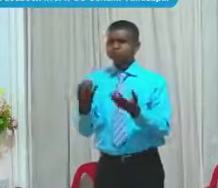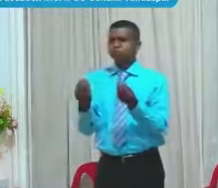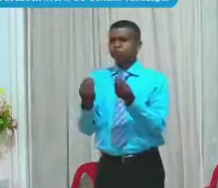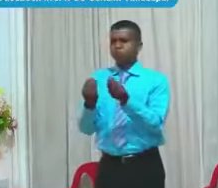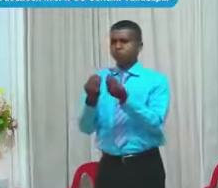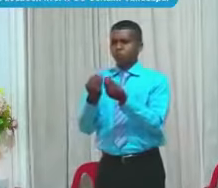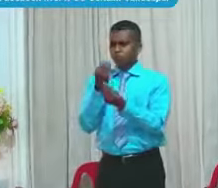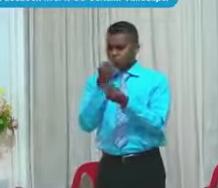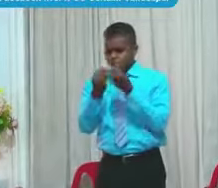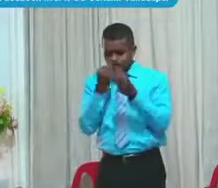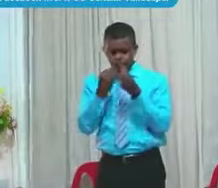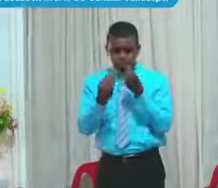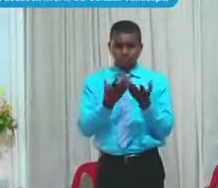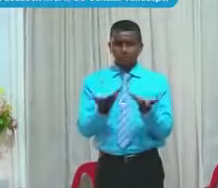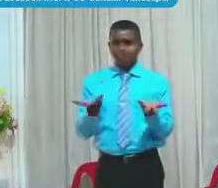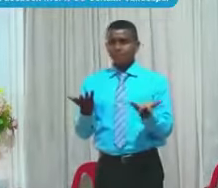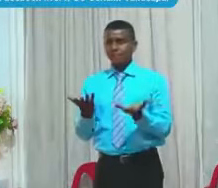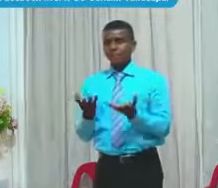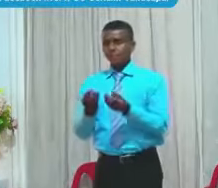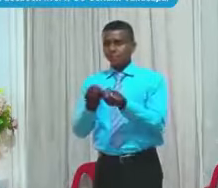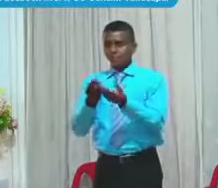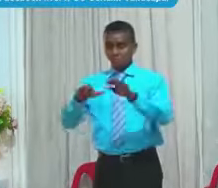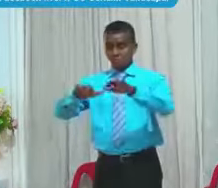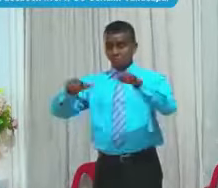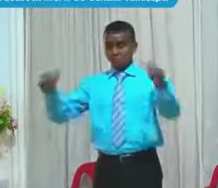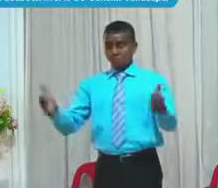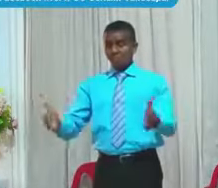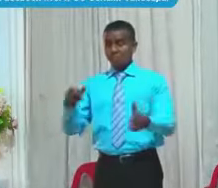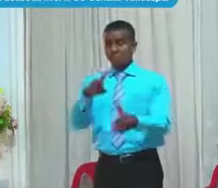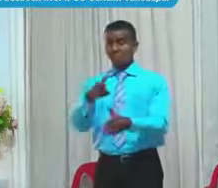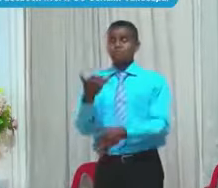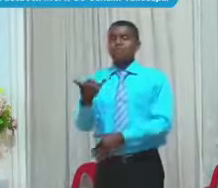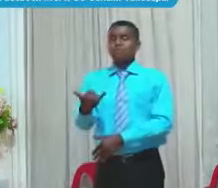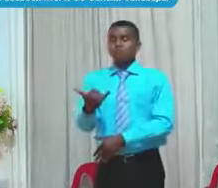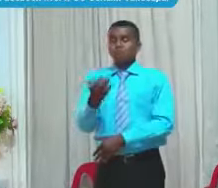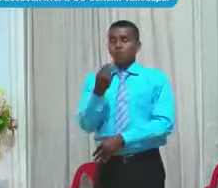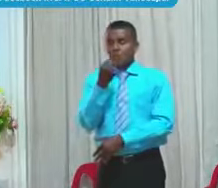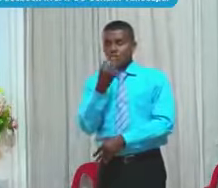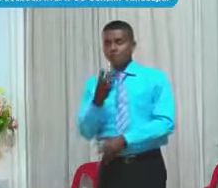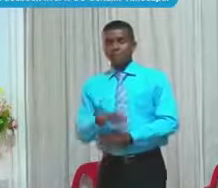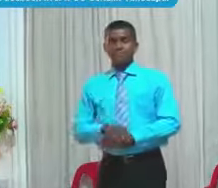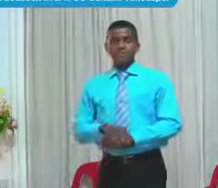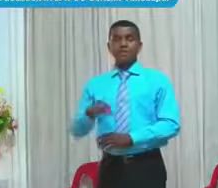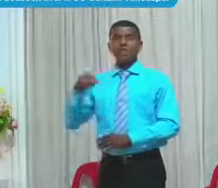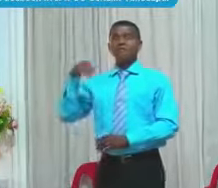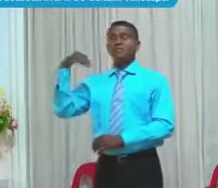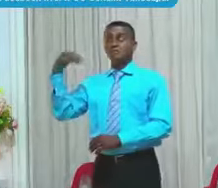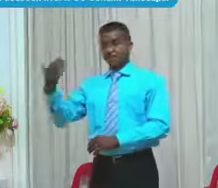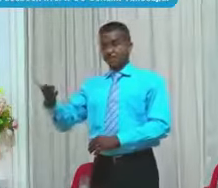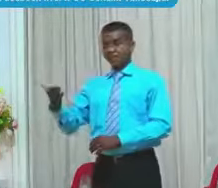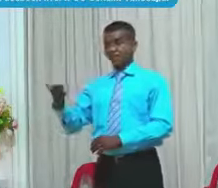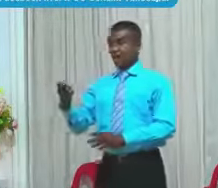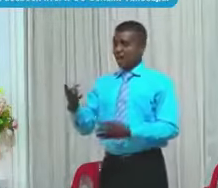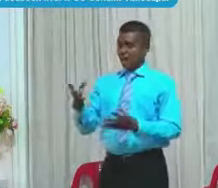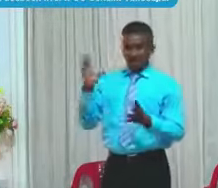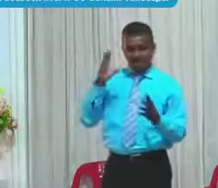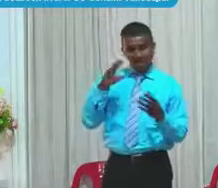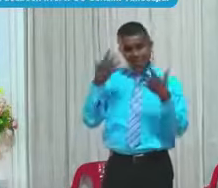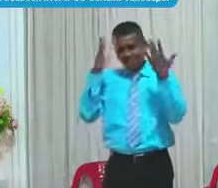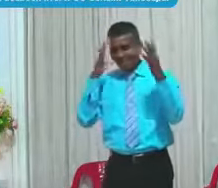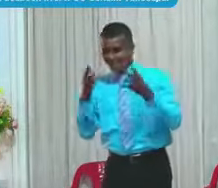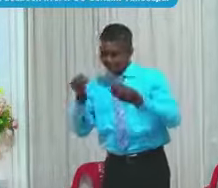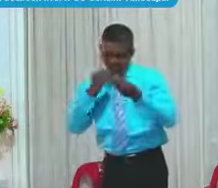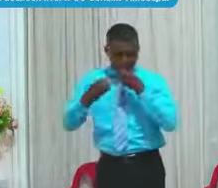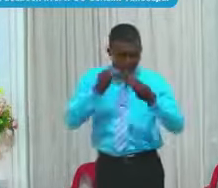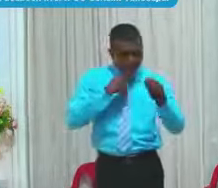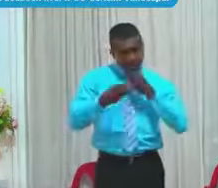Dejaban Comida En Unas Mesas Así Y al Otro Día No Amanecía Nada Eso Ustedes